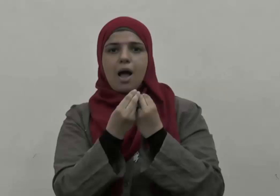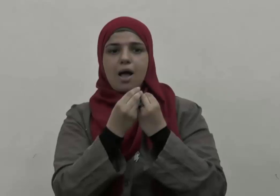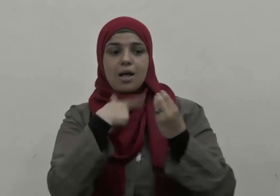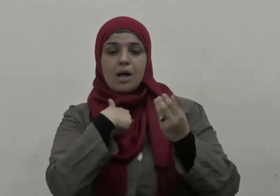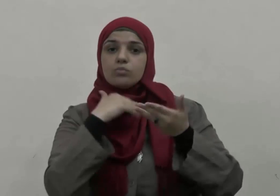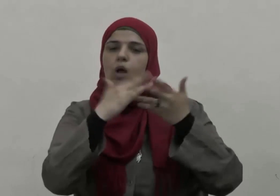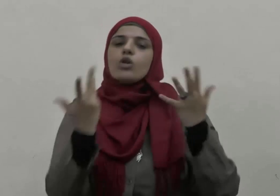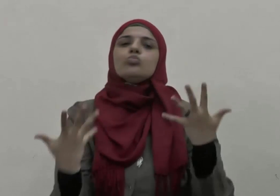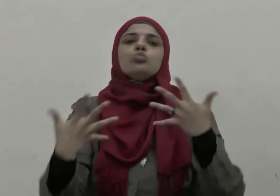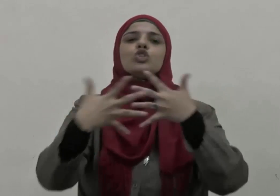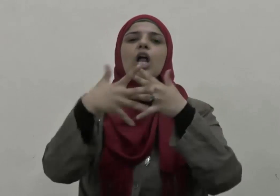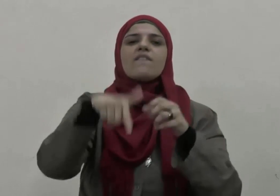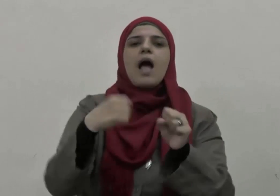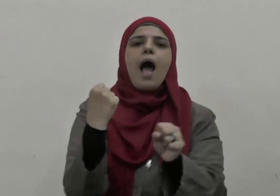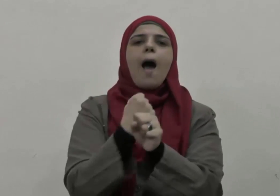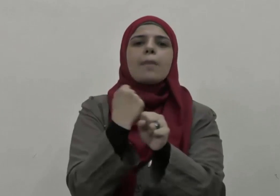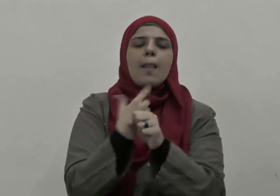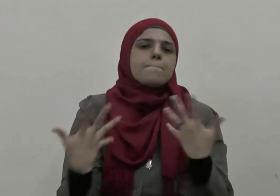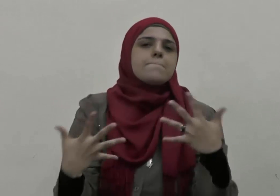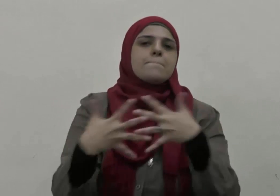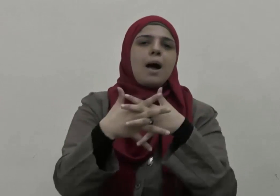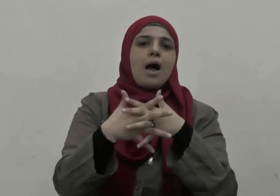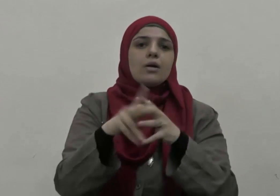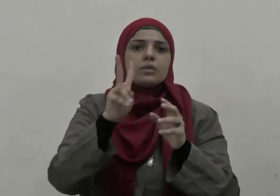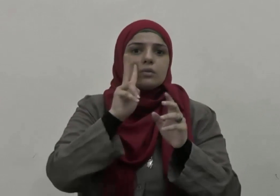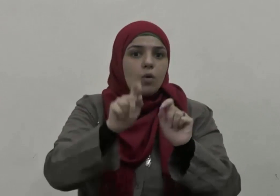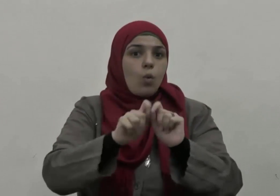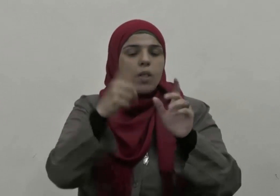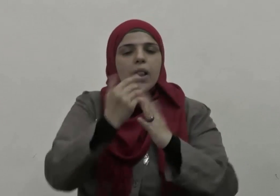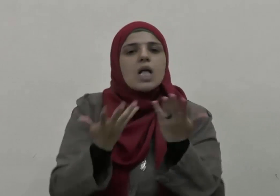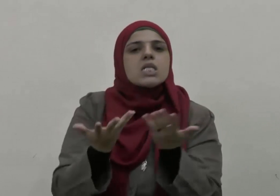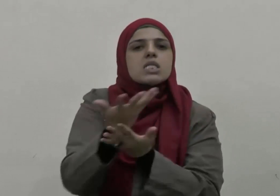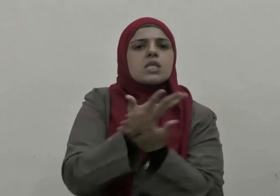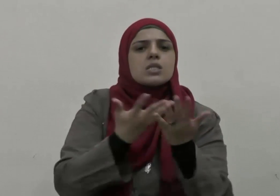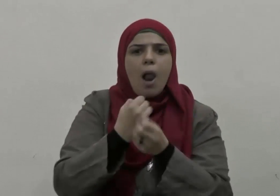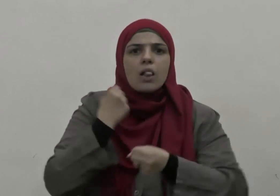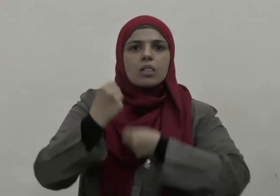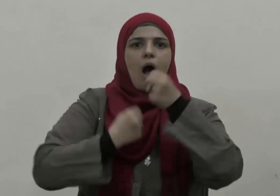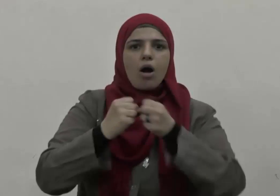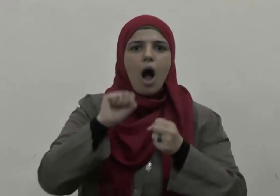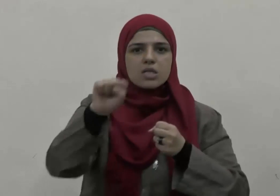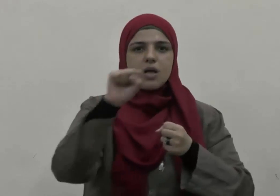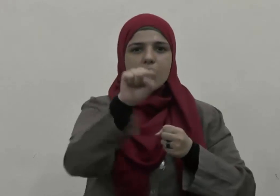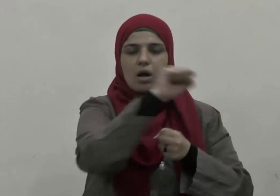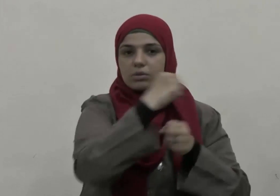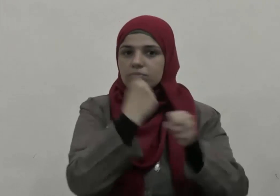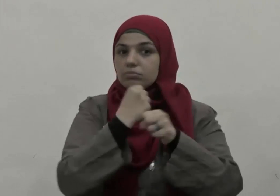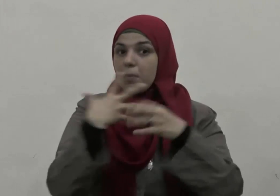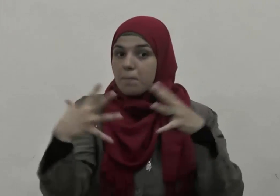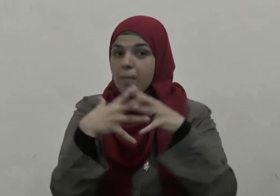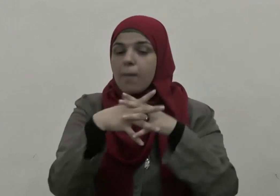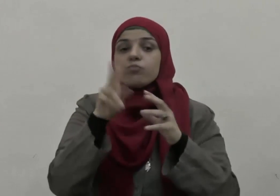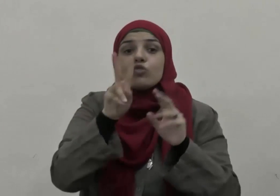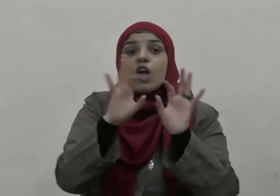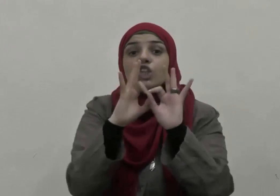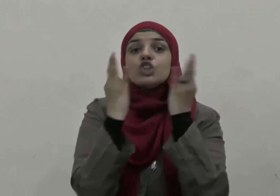وأشركهم في العمل واستثمر طاقاتهم فكانوا